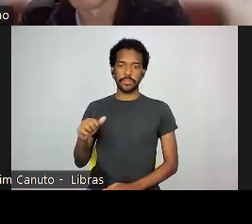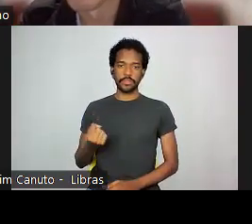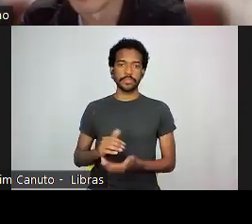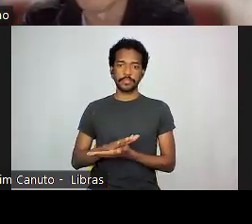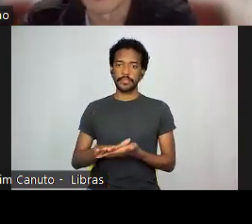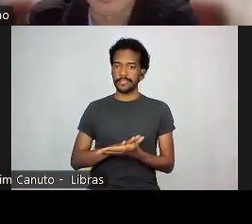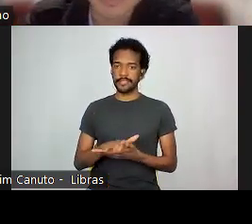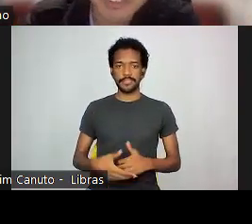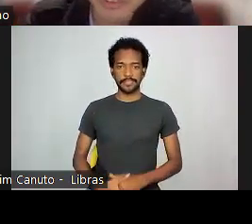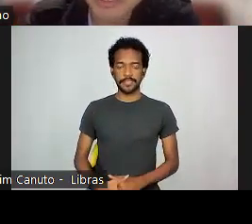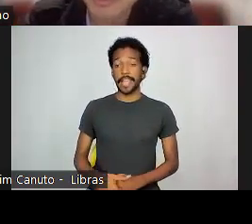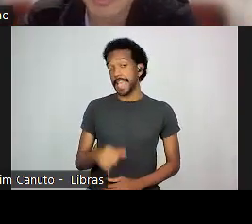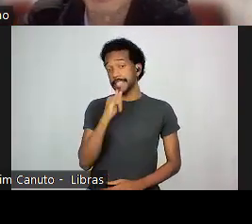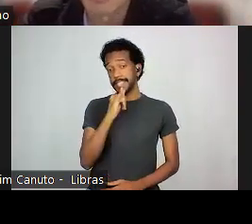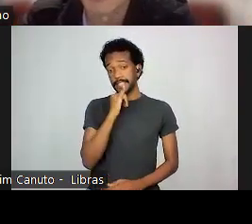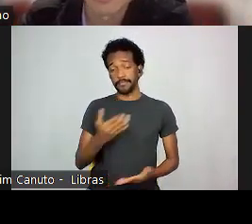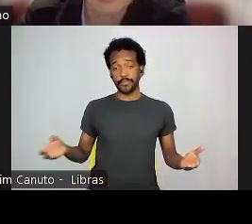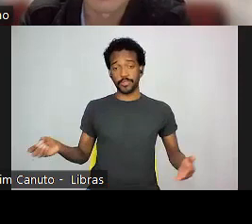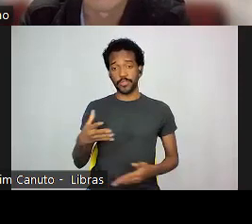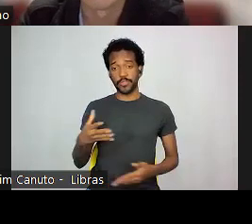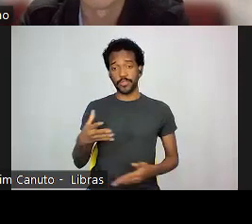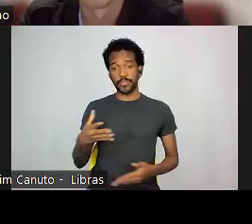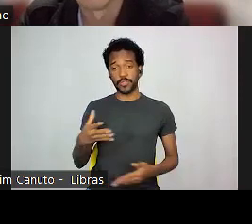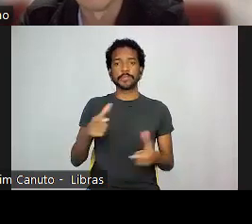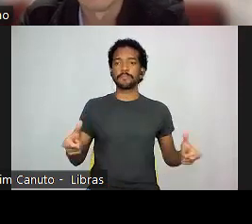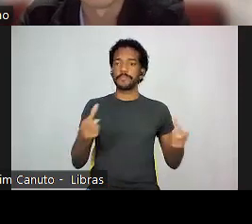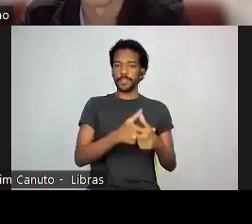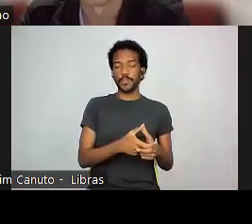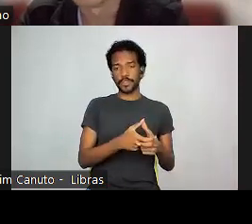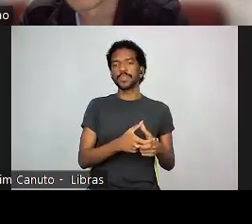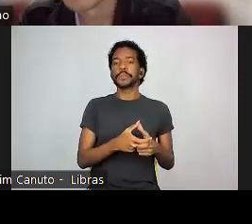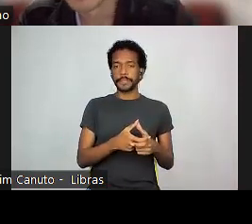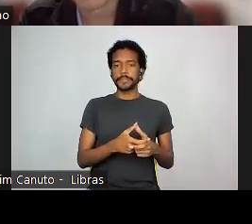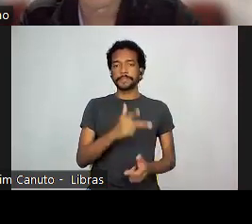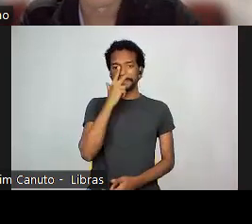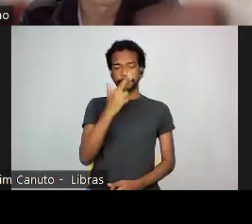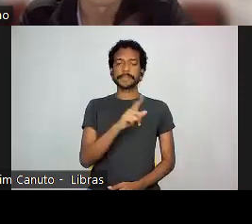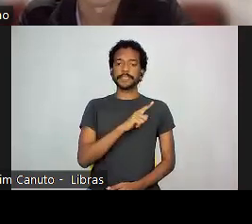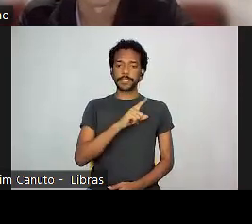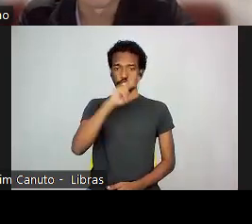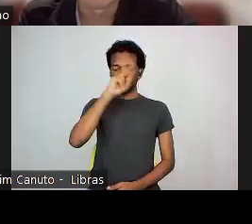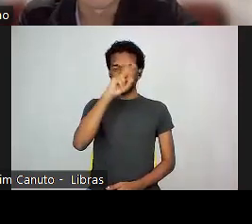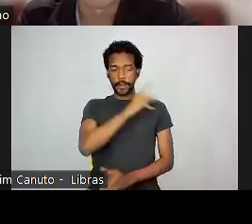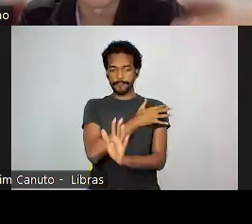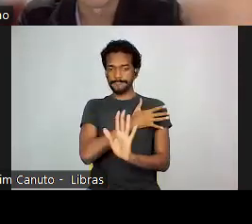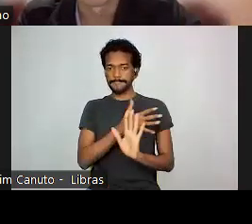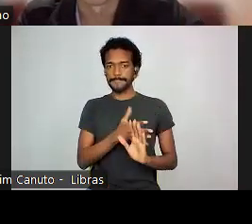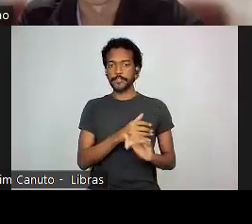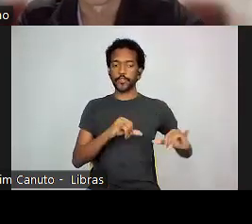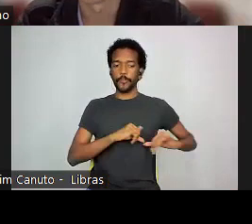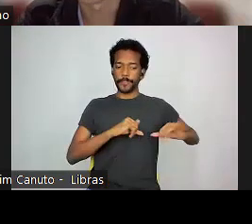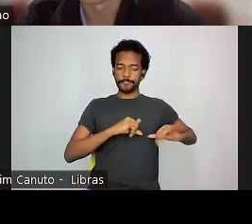exemplo contemporâneo de uso de uma minoria que teria tido uma história de sofrimento que,